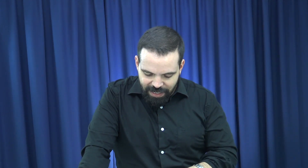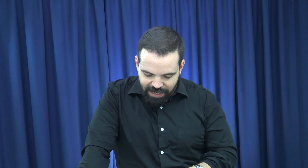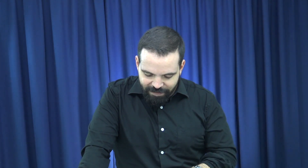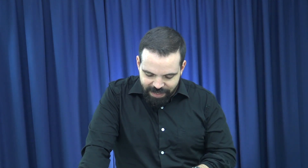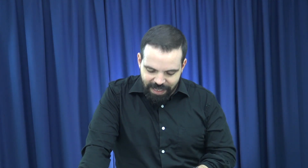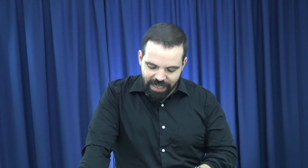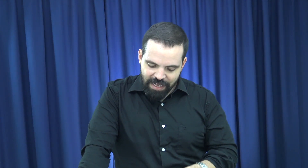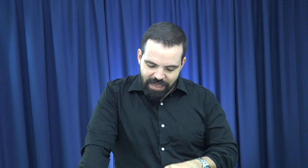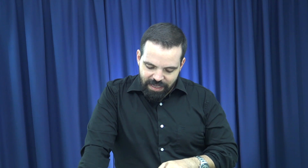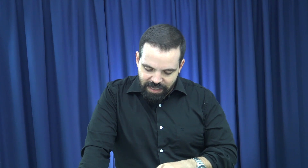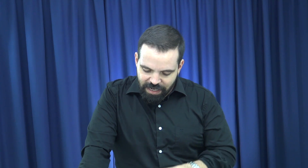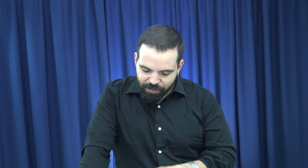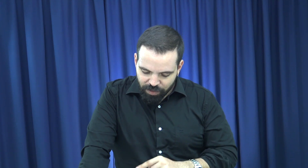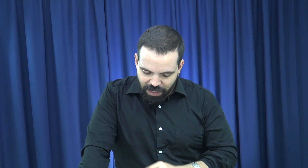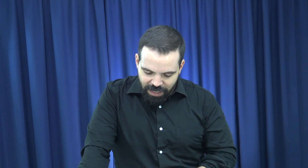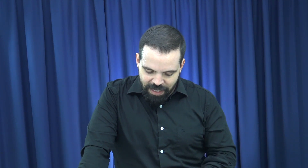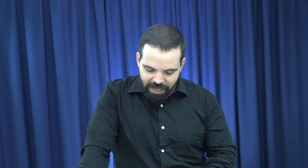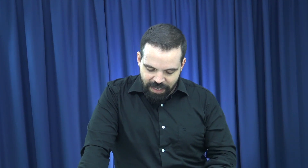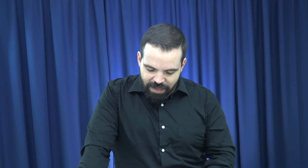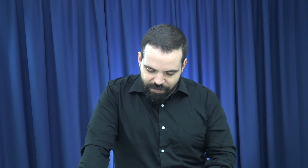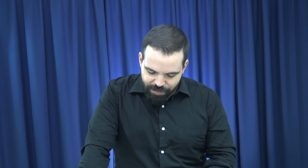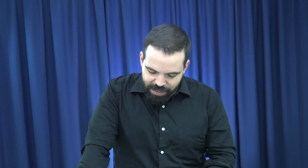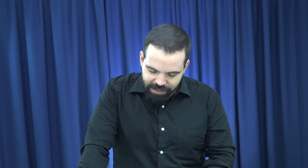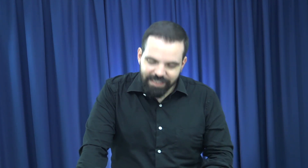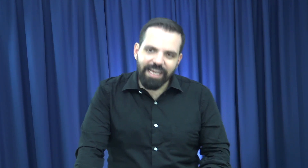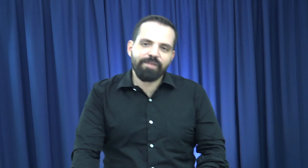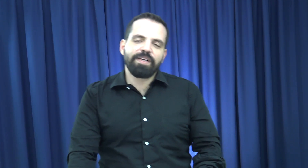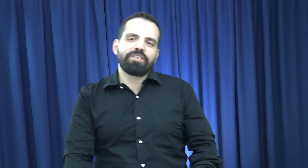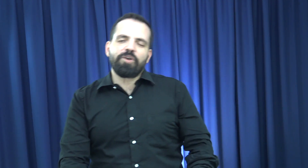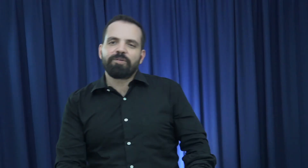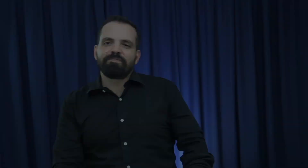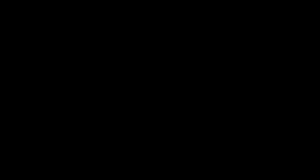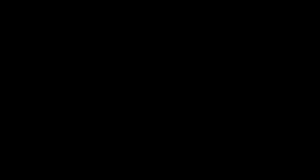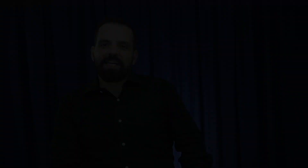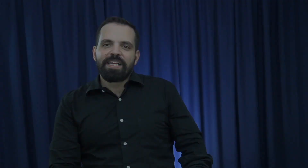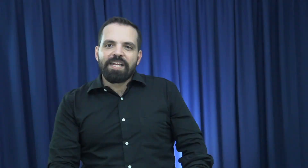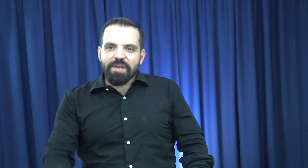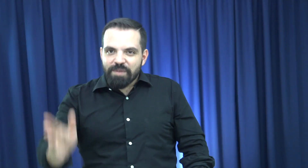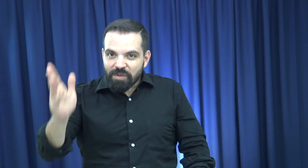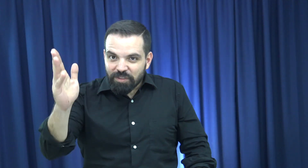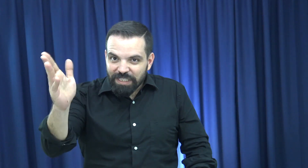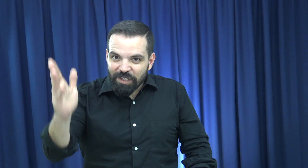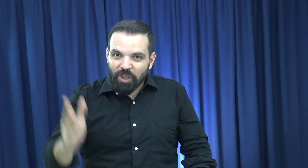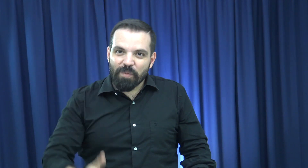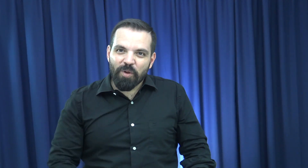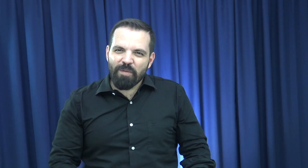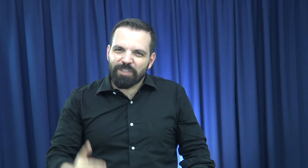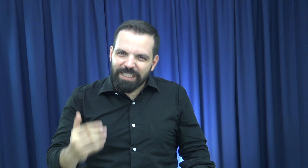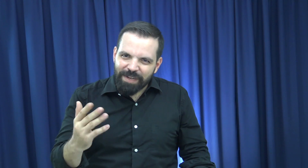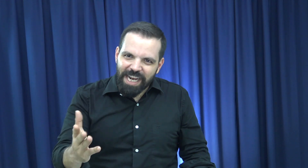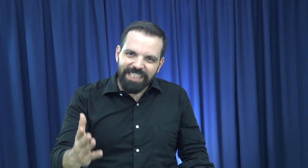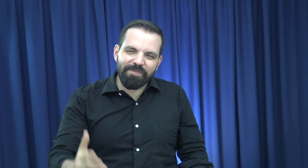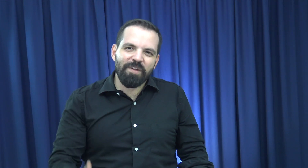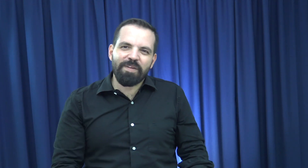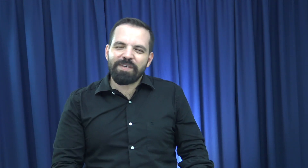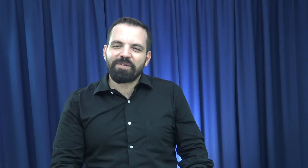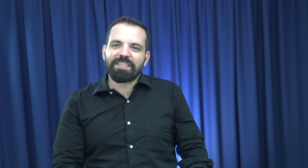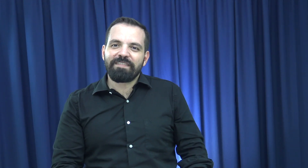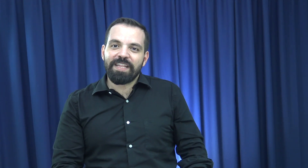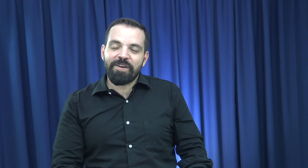de larga vida. Y le mostraré mi salvación. Bueno, esto ha sido todo por hoy. Muchísimas gracias por haber visto este video.